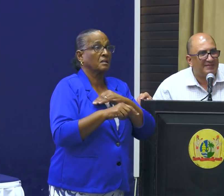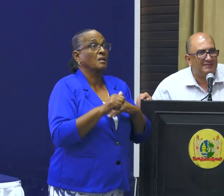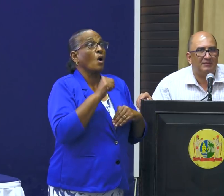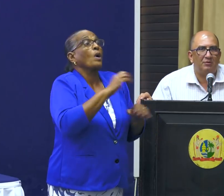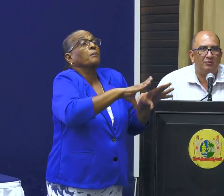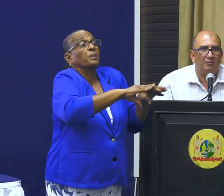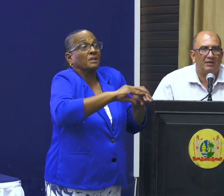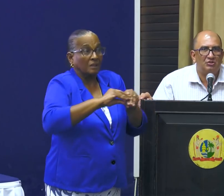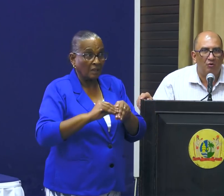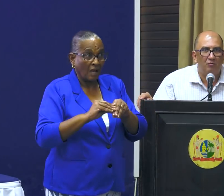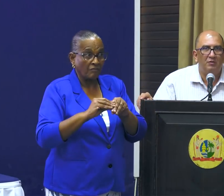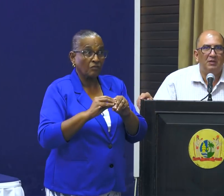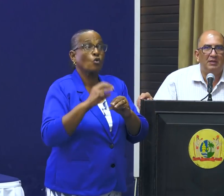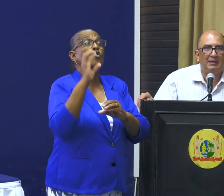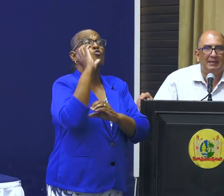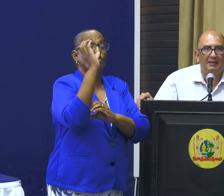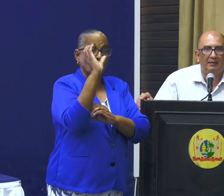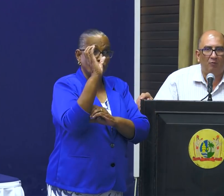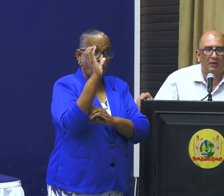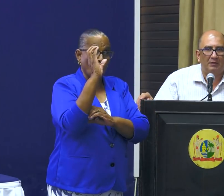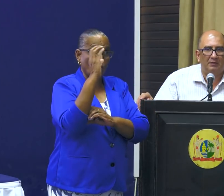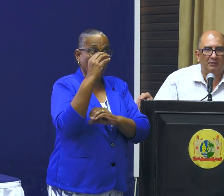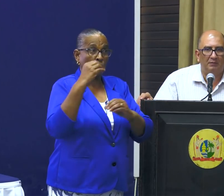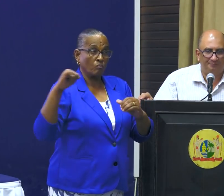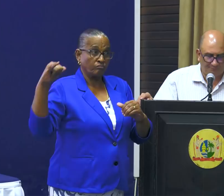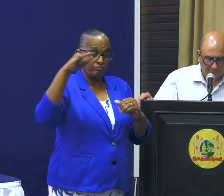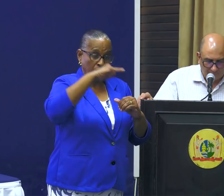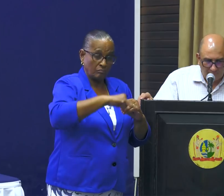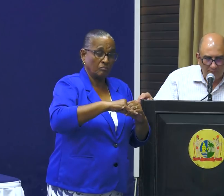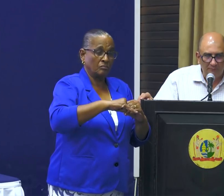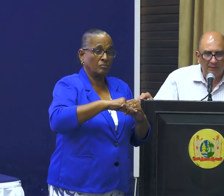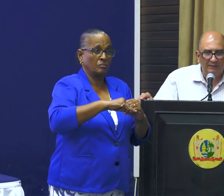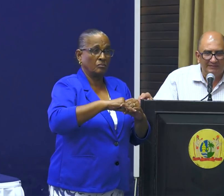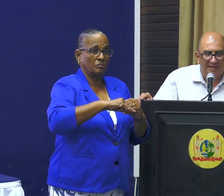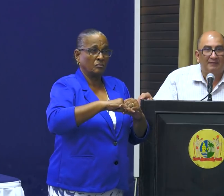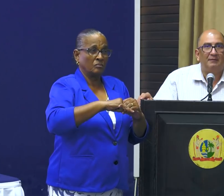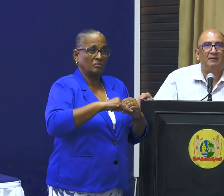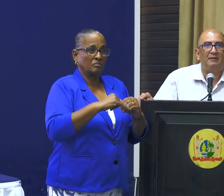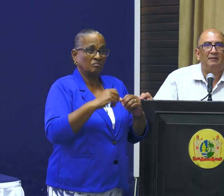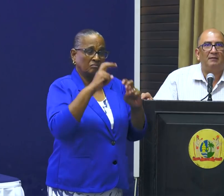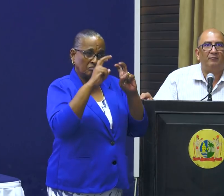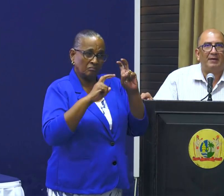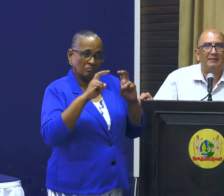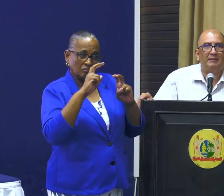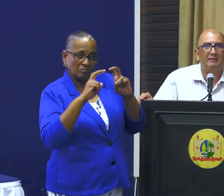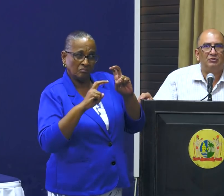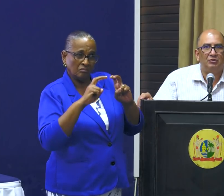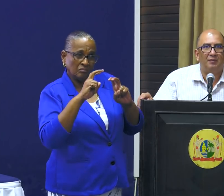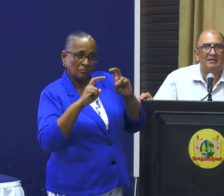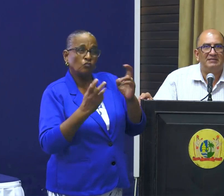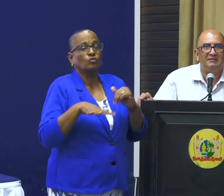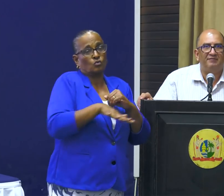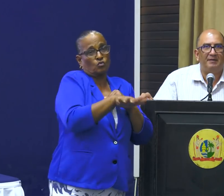betreft de passagiers uit Curaçao die er wordt gecheckt wat